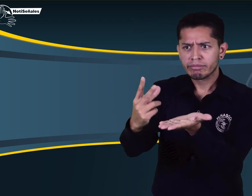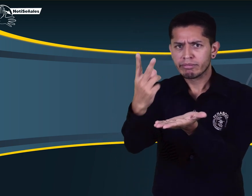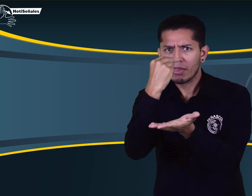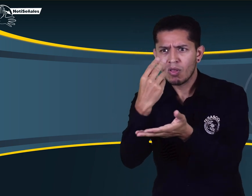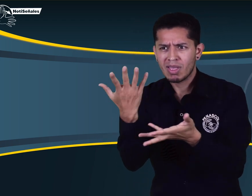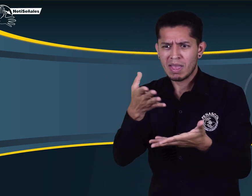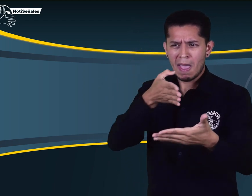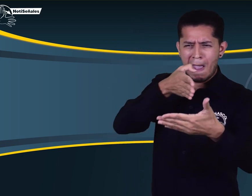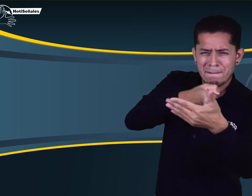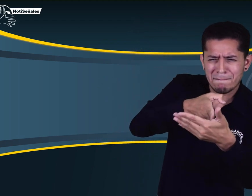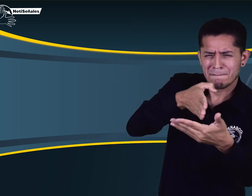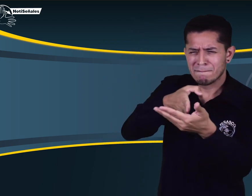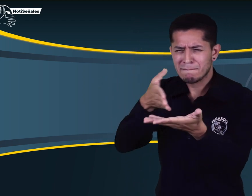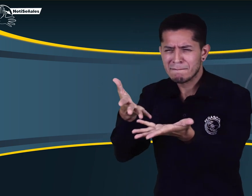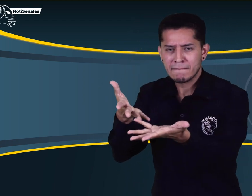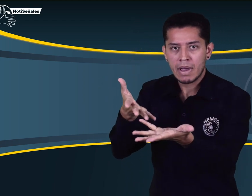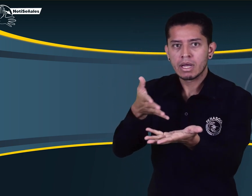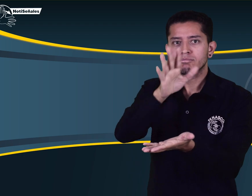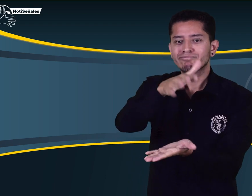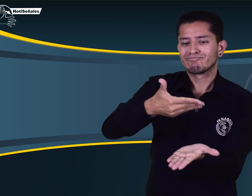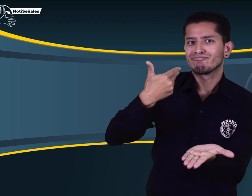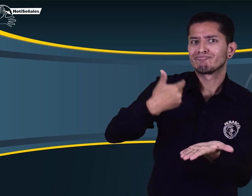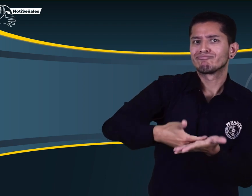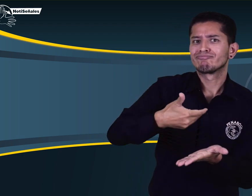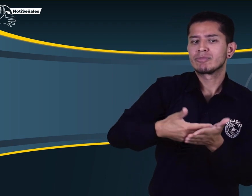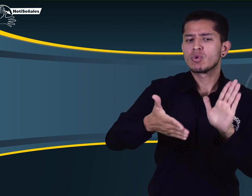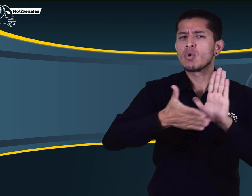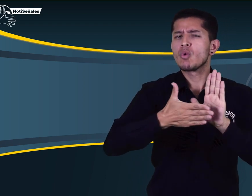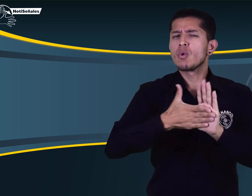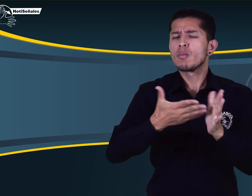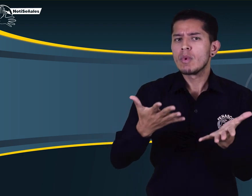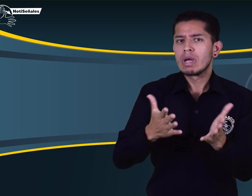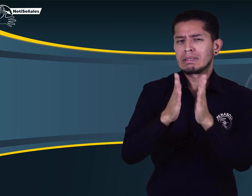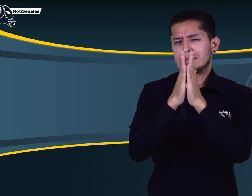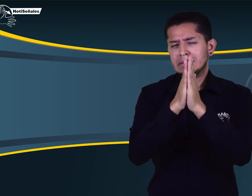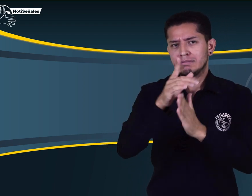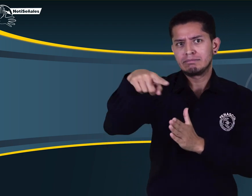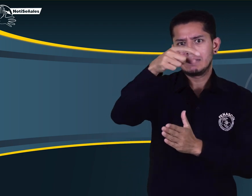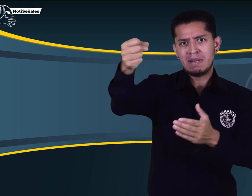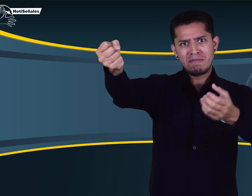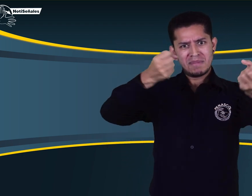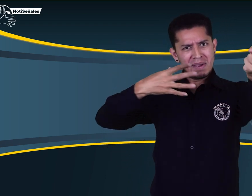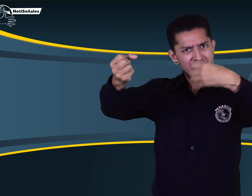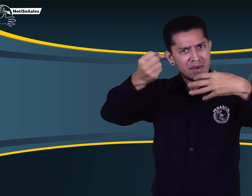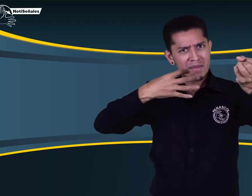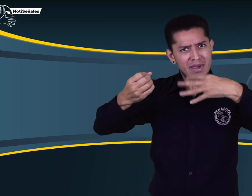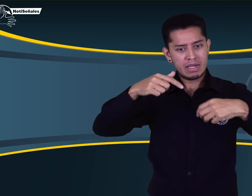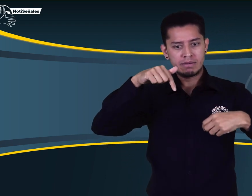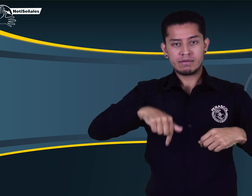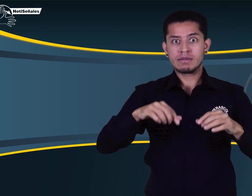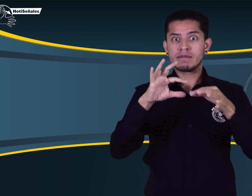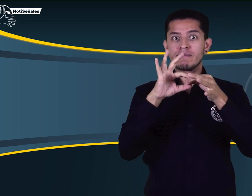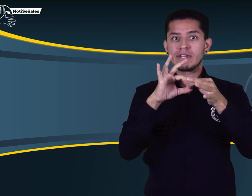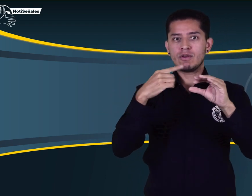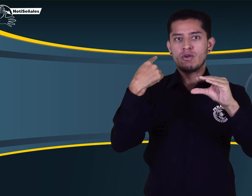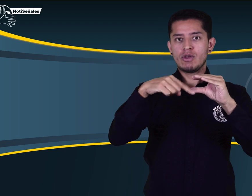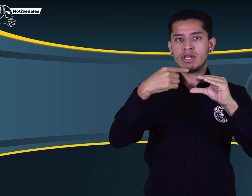negativo porque han encontrado barreras y negaciones al proceso, pueden enviarnos esa evidencia al siguiente correo.